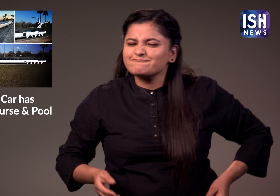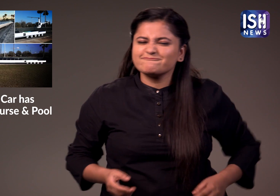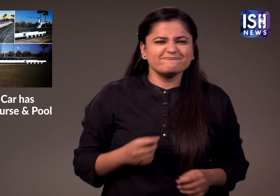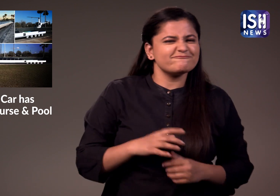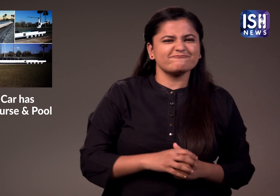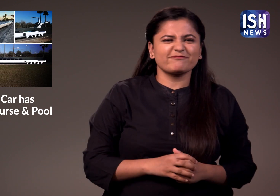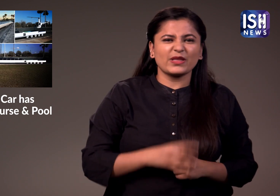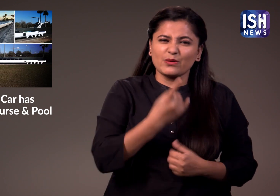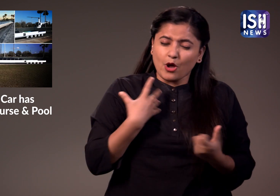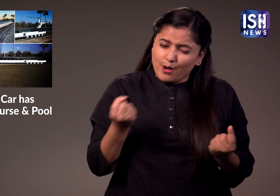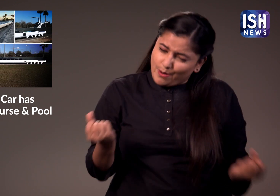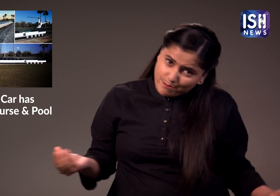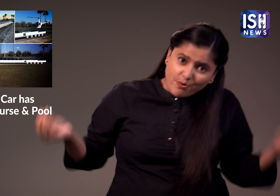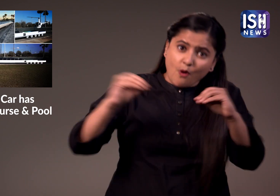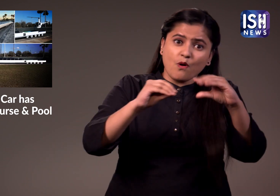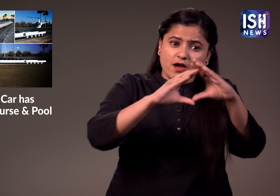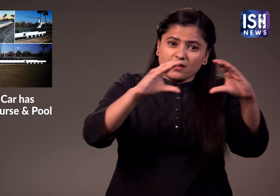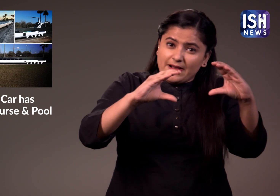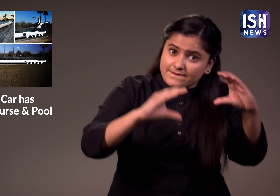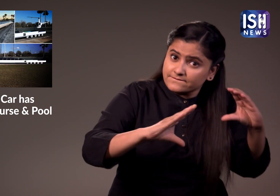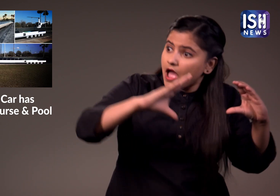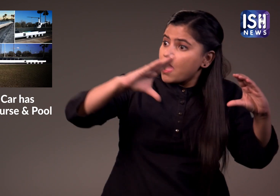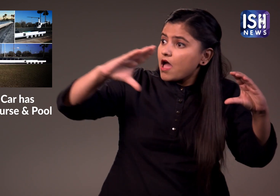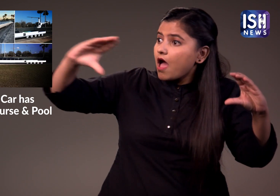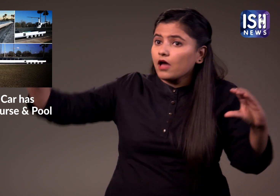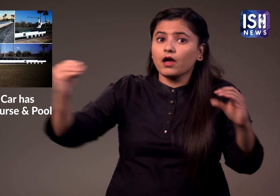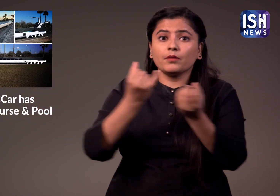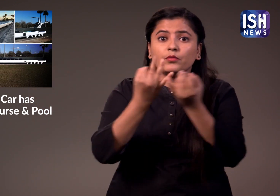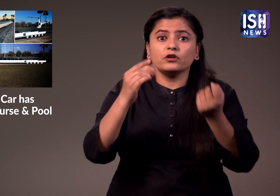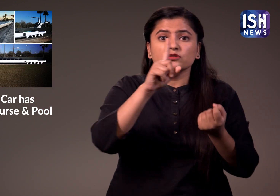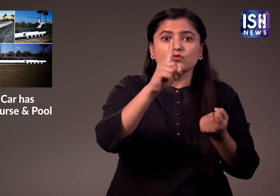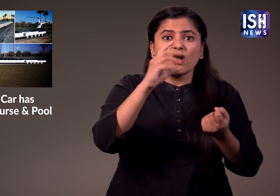फिर उन्होंने गाड़ी को 100 फीट लंबा बनाया